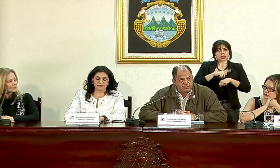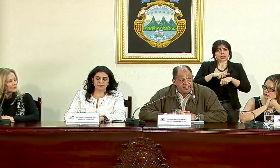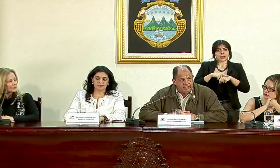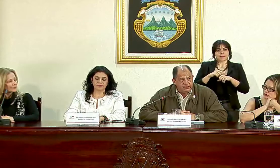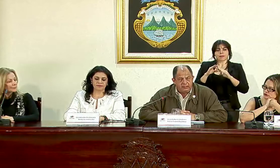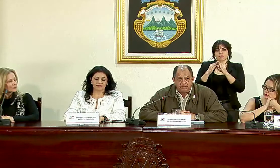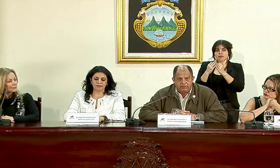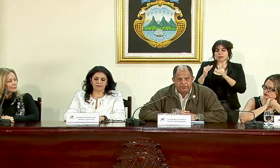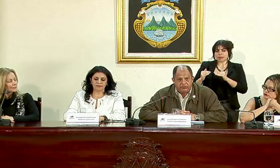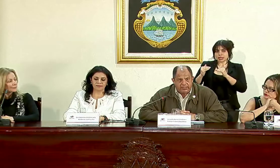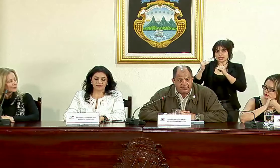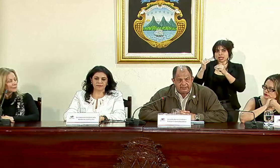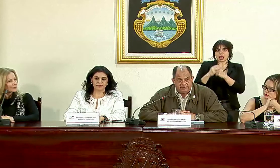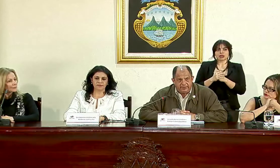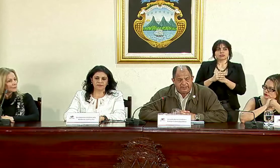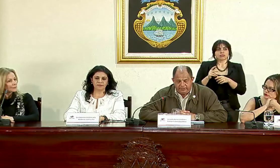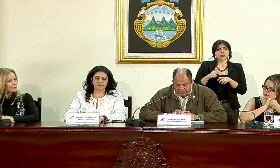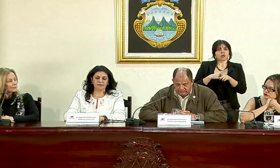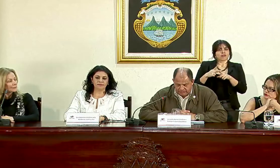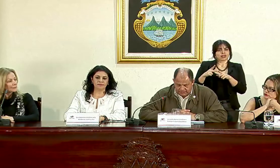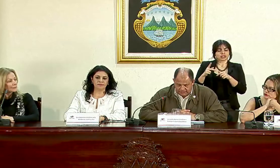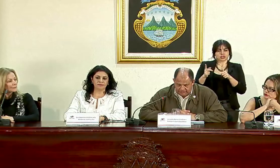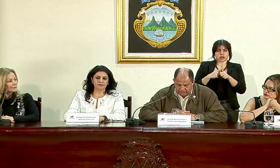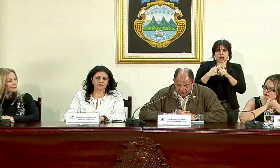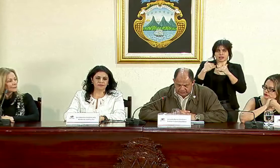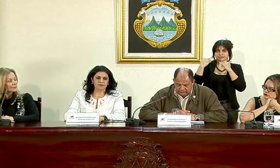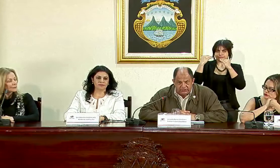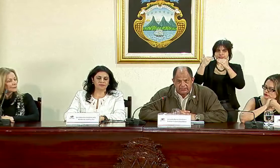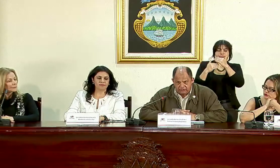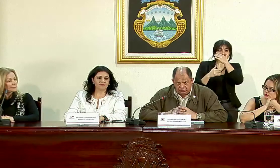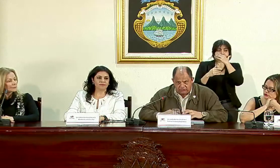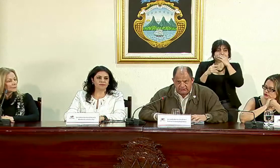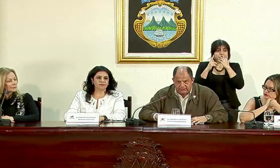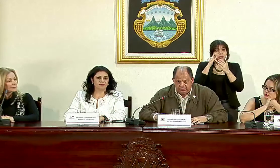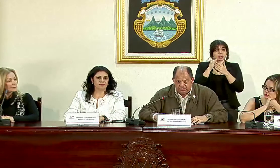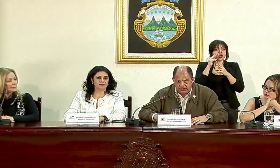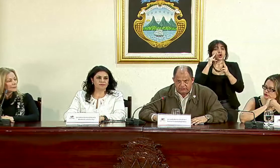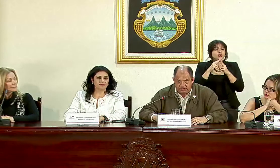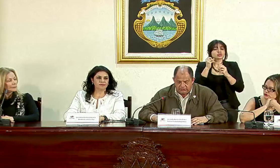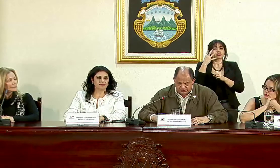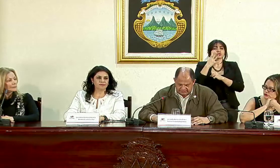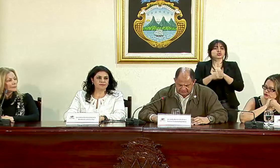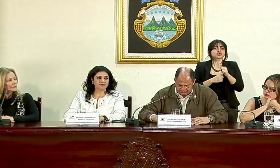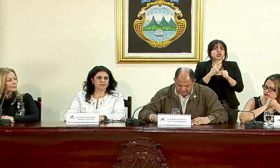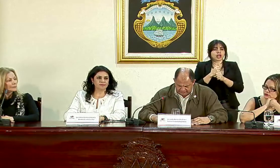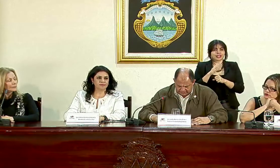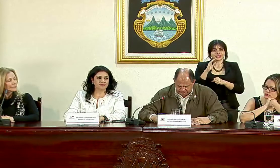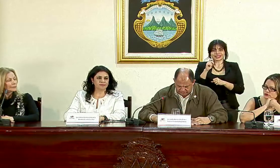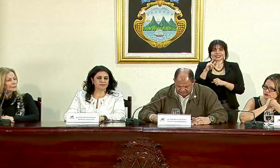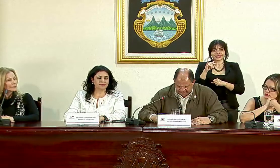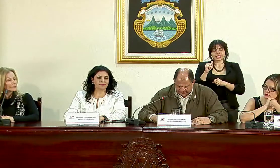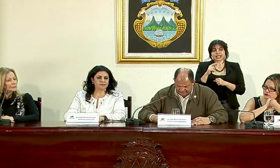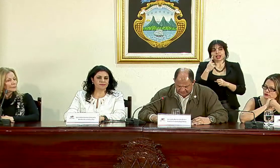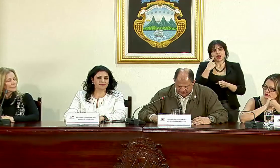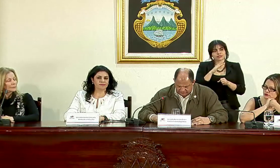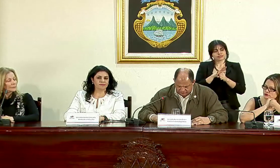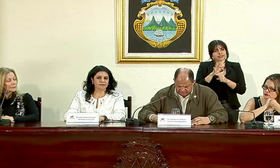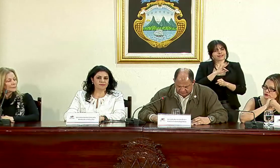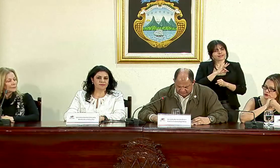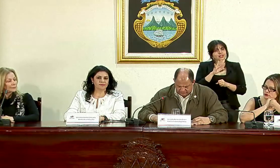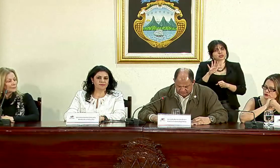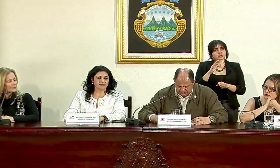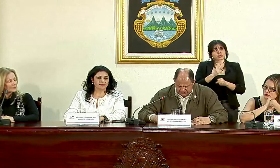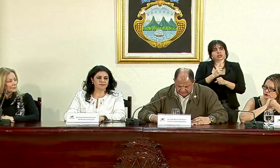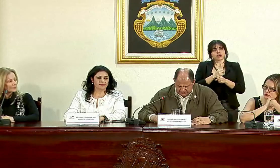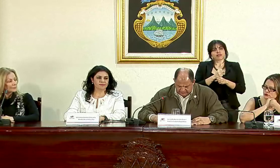crecer a su familia profesionales de primer nivel y por lo tanto si la conozco desde hace muchos años a doña Cecilia puedo dar absoluta fe de